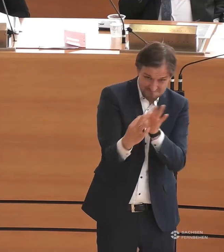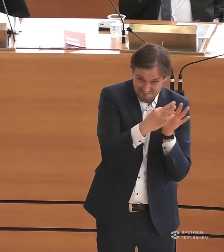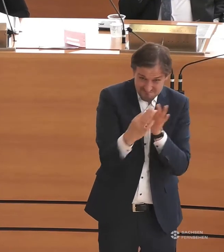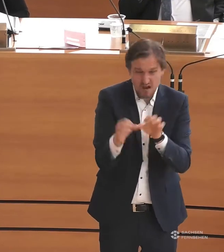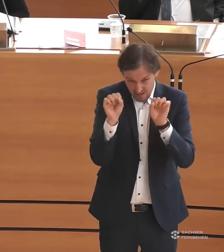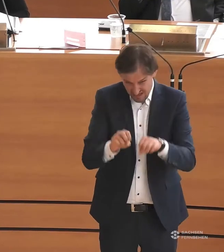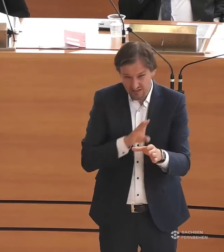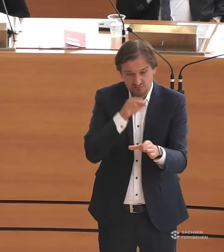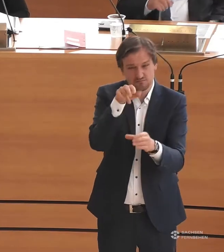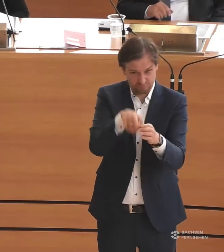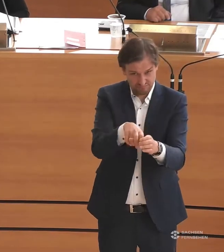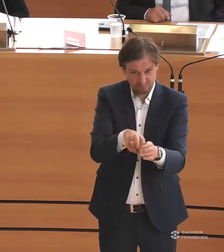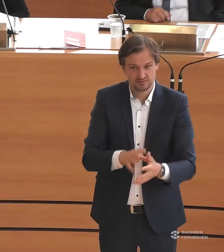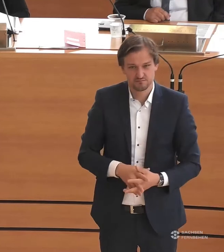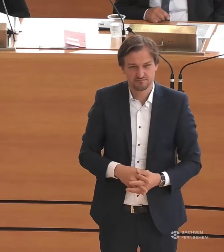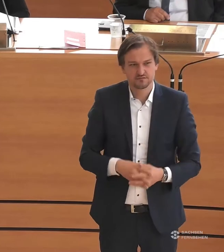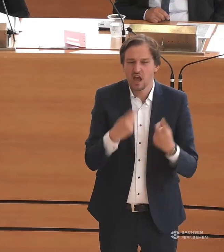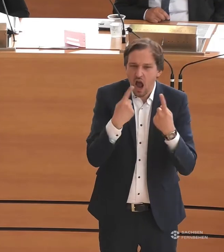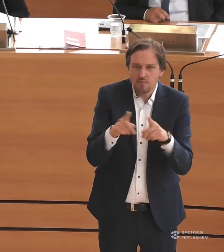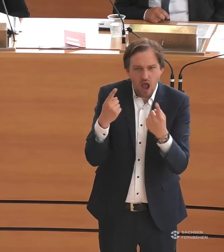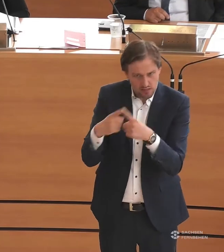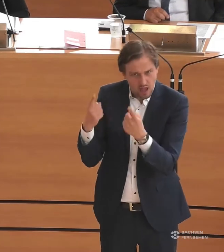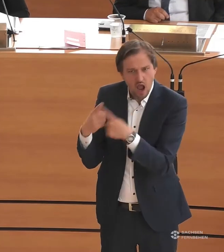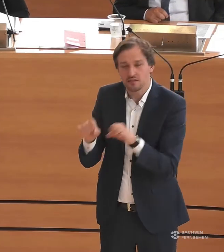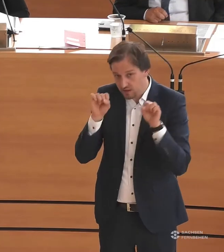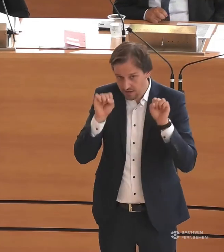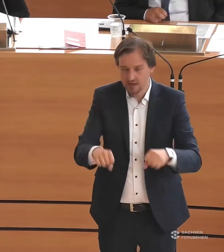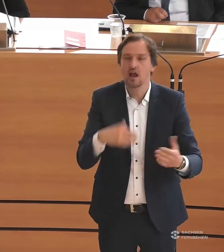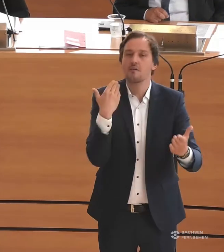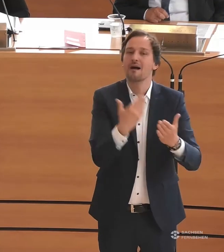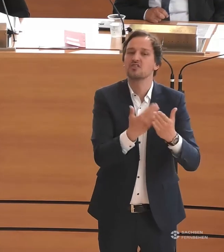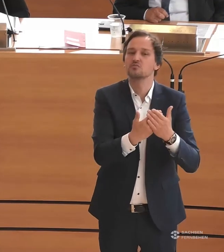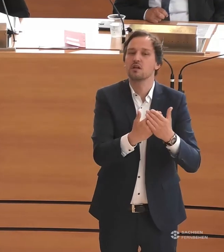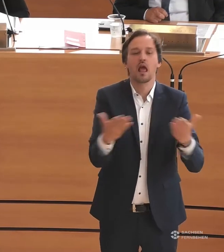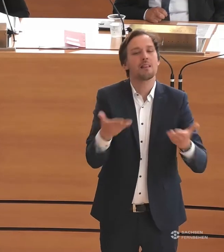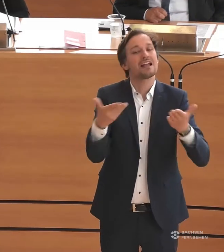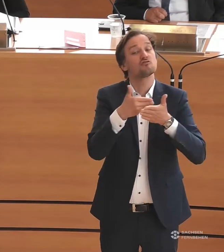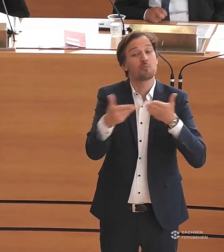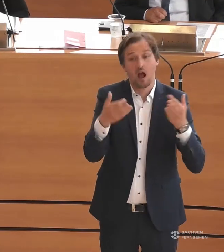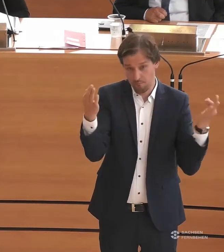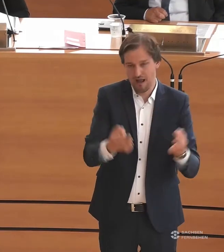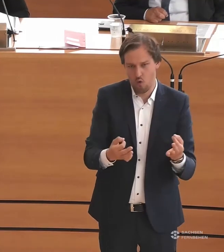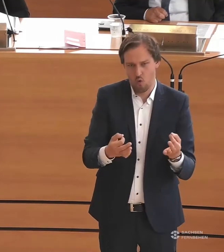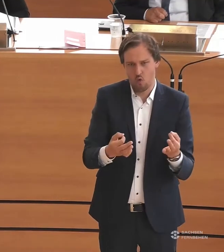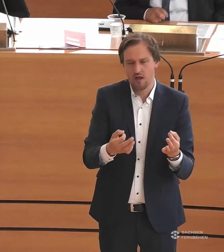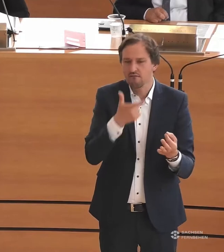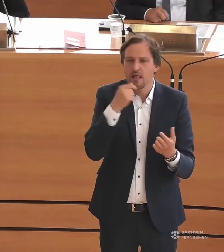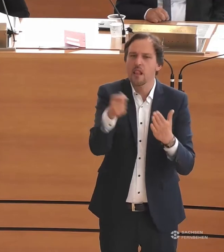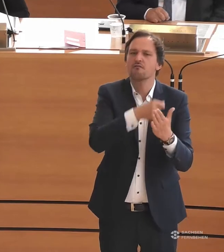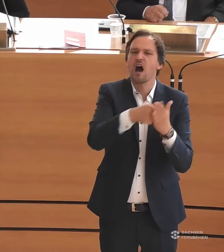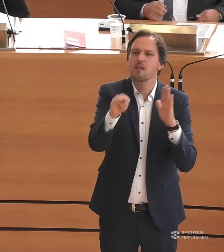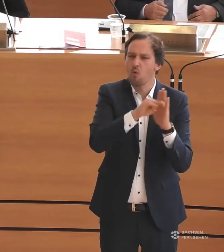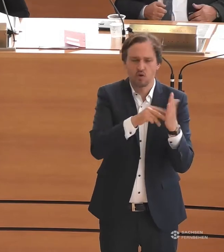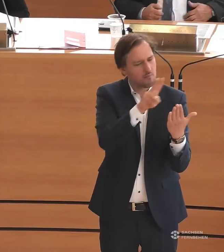Oder viele andere Beispiele, die einem hier vielleicht noch einfallen könnten. Was bedeutet es, wenn man leichte Sprache benötigt, um ein Wahlprogramm zu